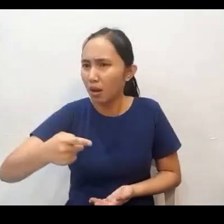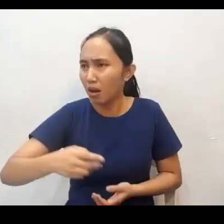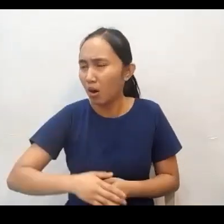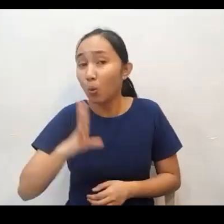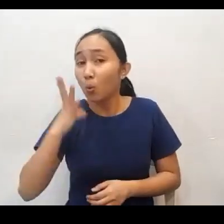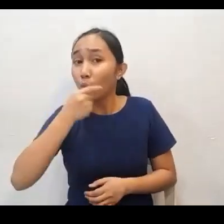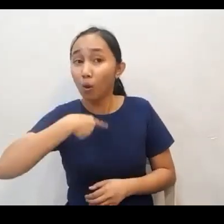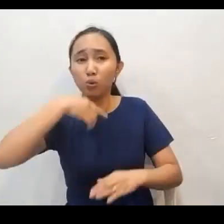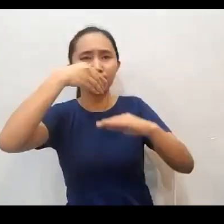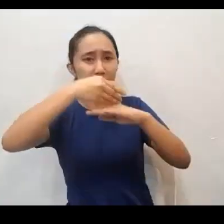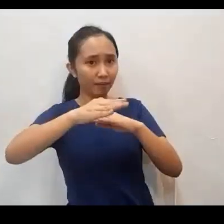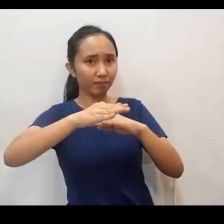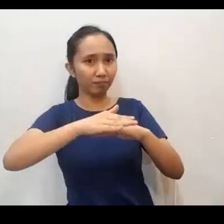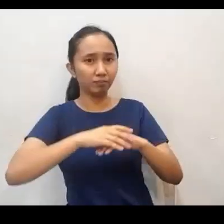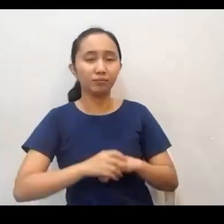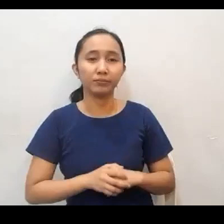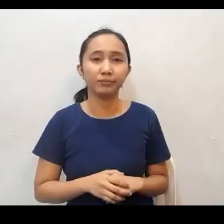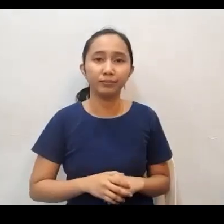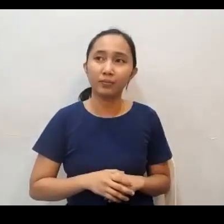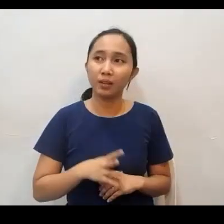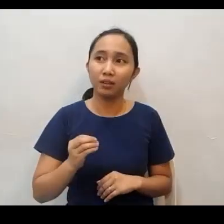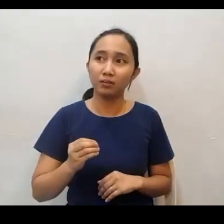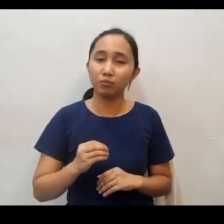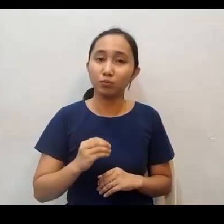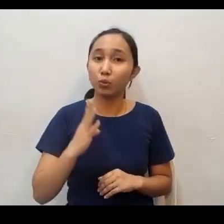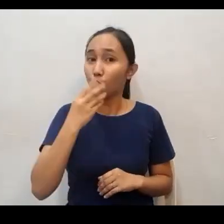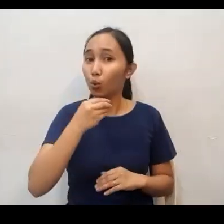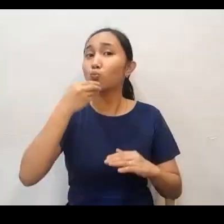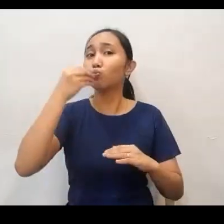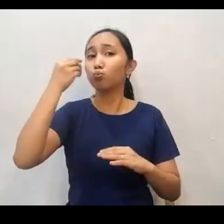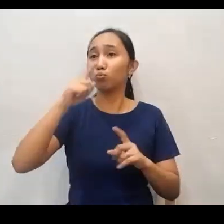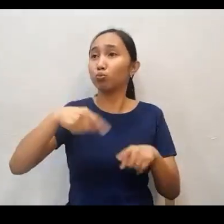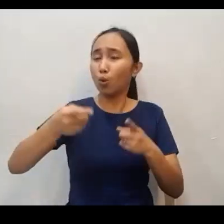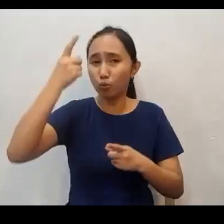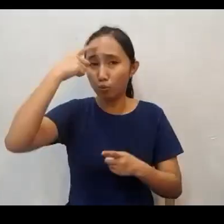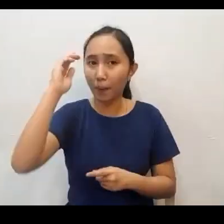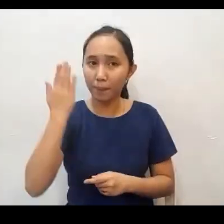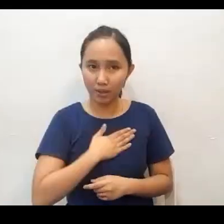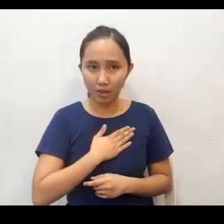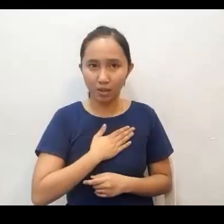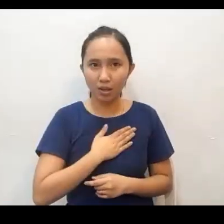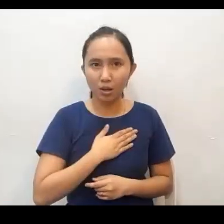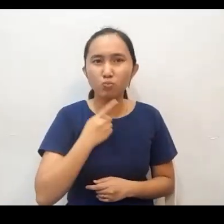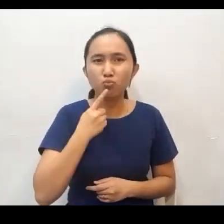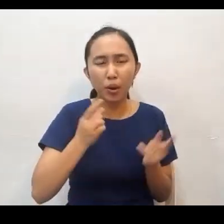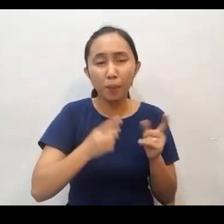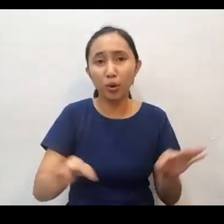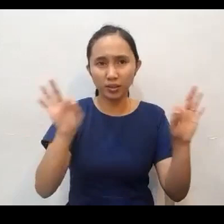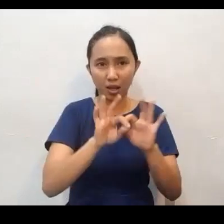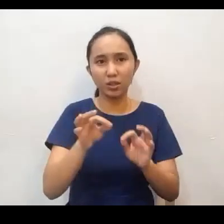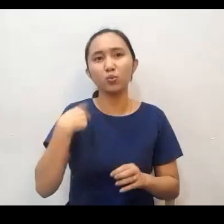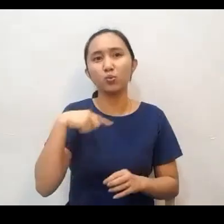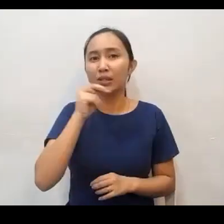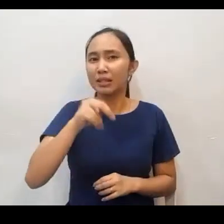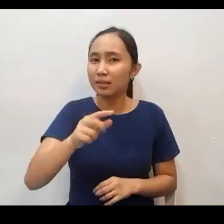who will go first? Kaya sinasabi ng Diyos, sinong susuguin ko at sinong hahayo para sa atin? We have to answer, here am I, send me. Kailangan nating sumagot,